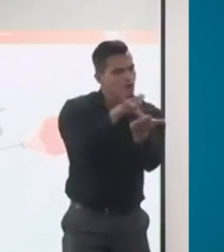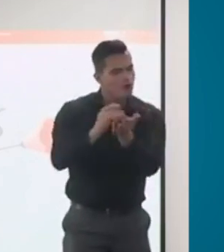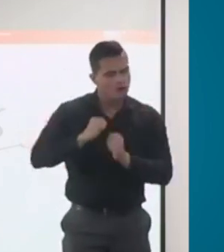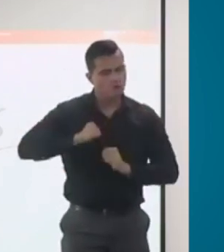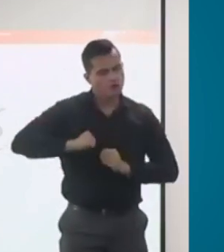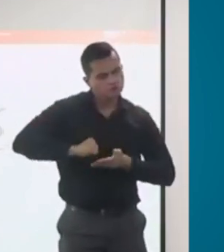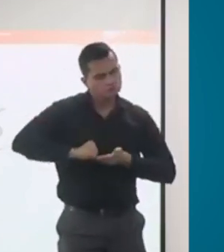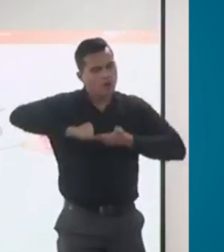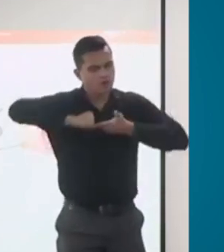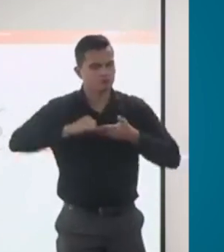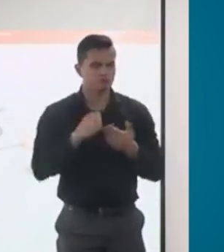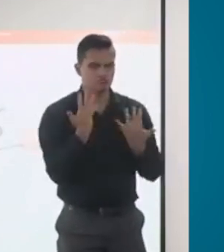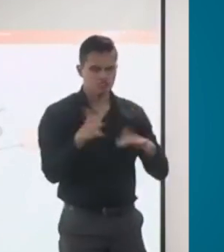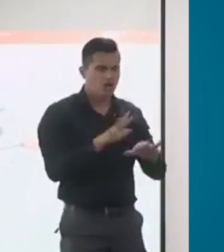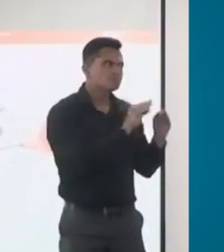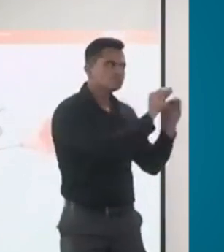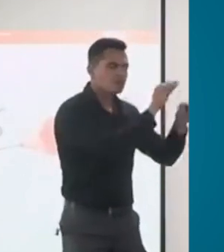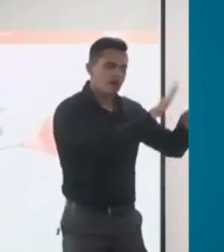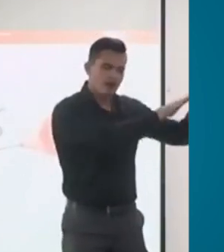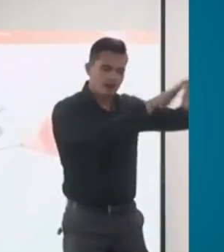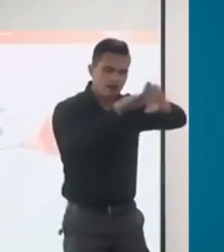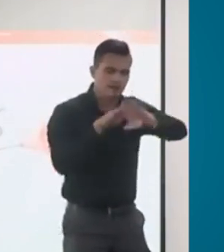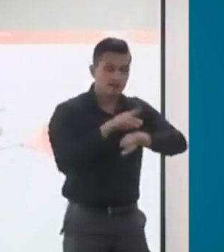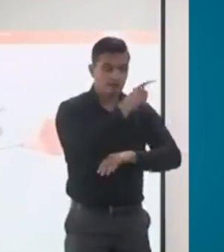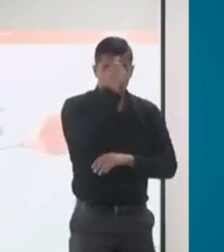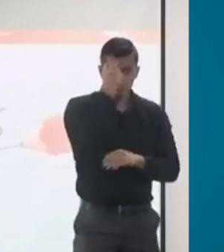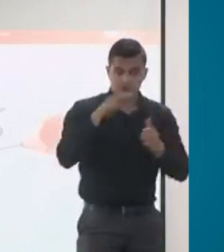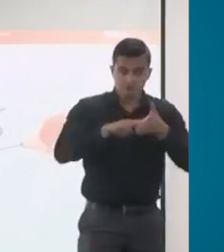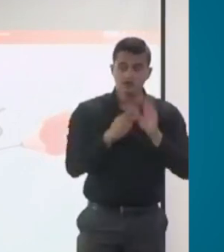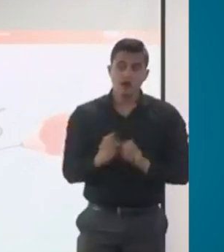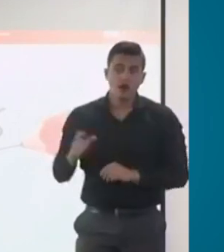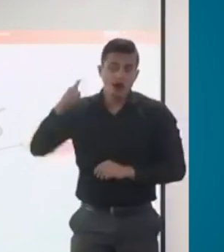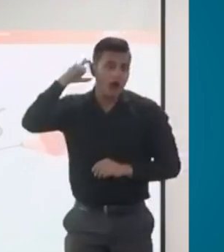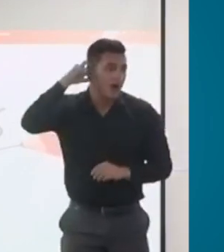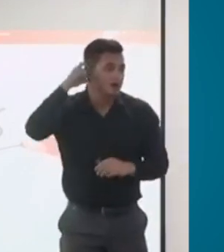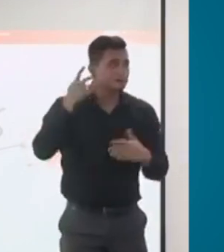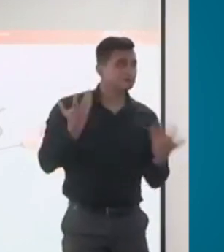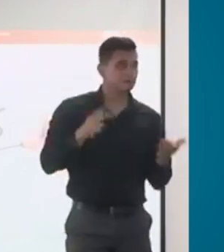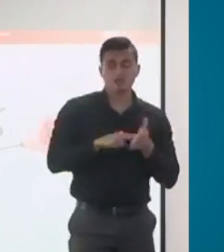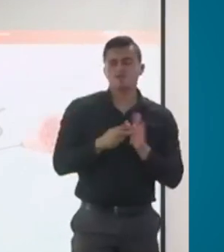todas las personas, pero no porque ello implique la presencia o ausencia de la condición.